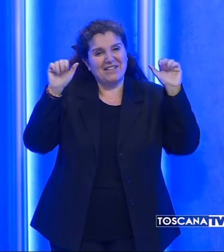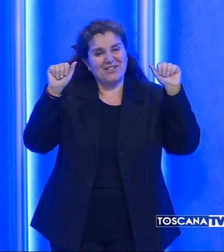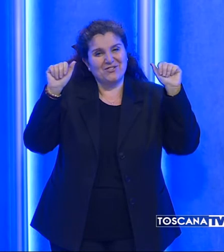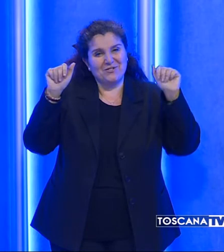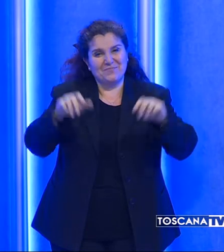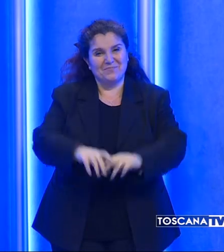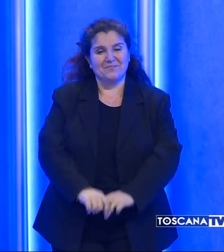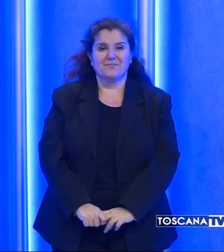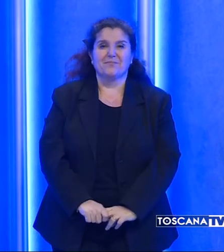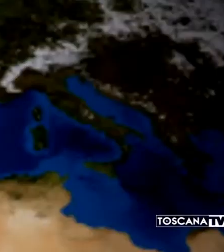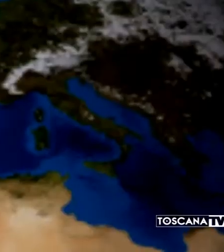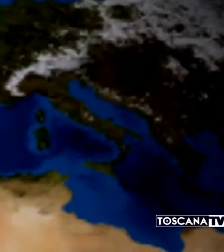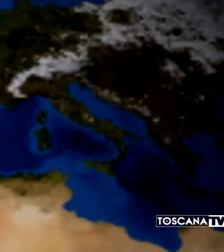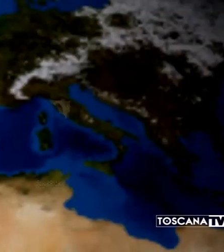arrivederci.